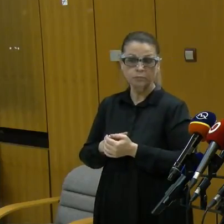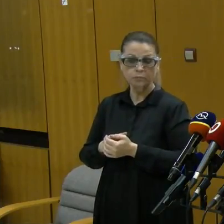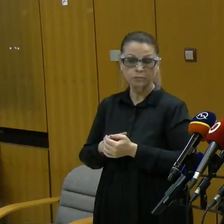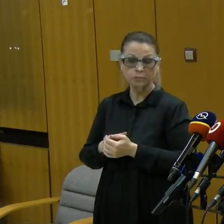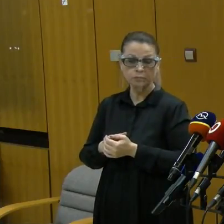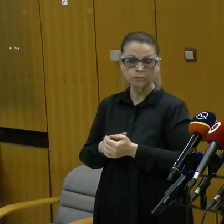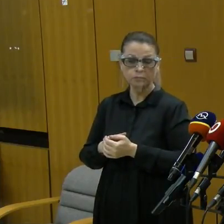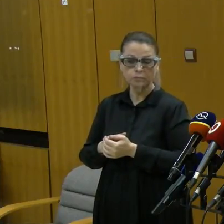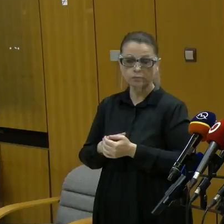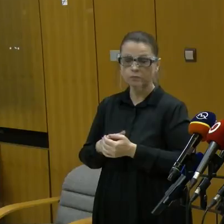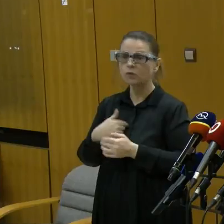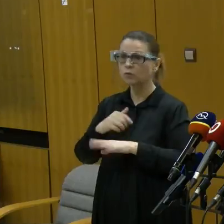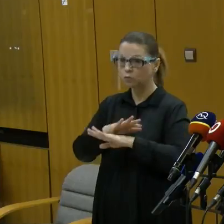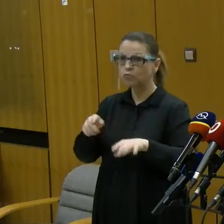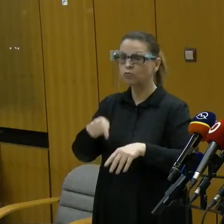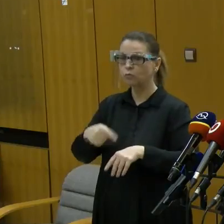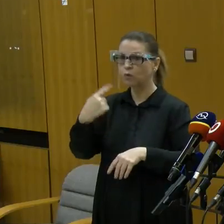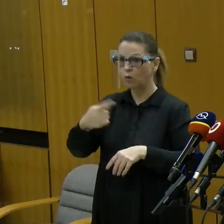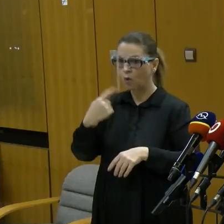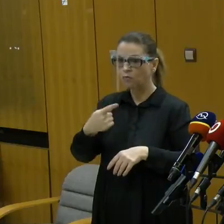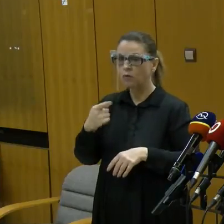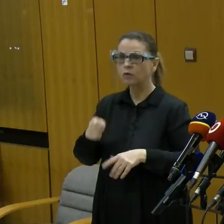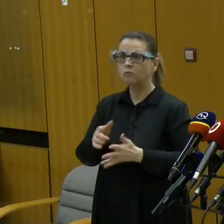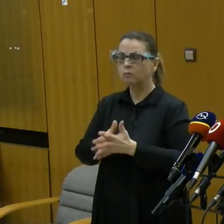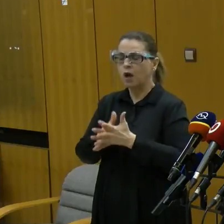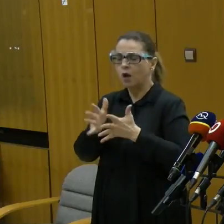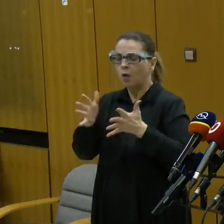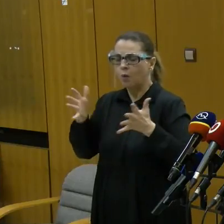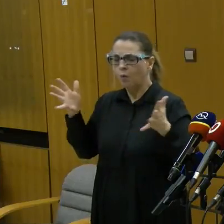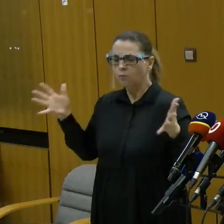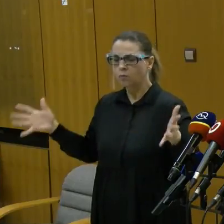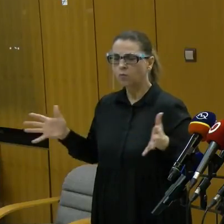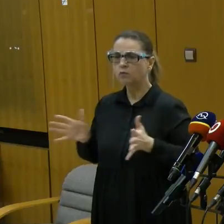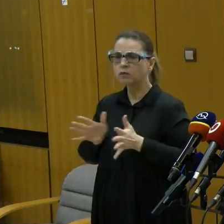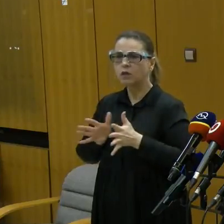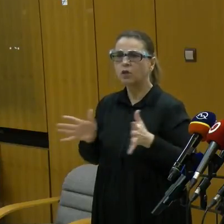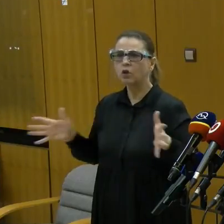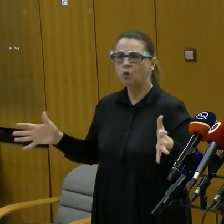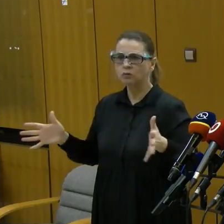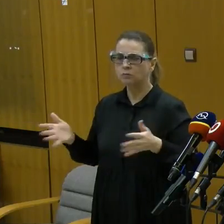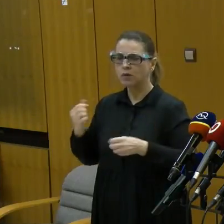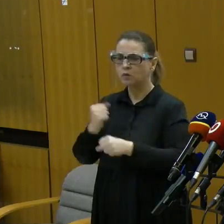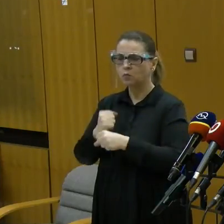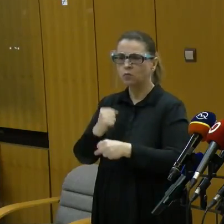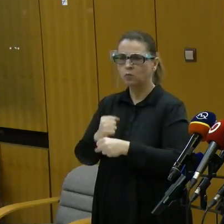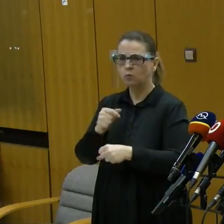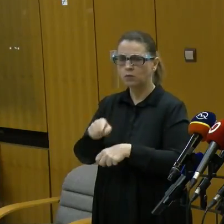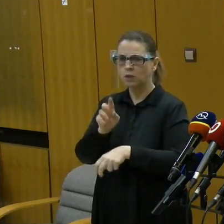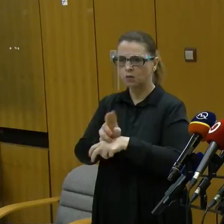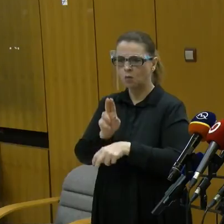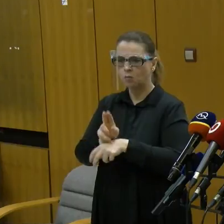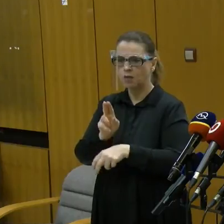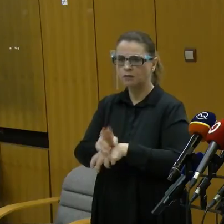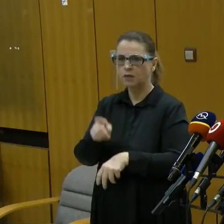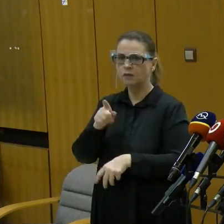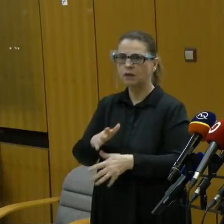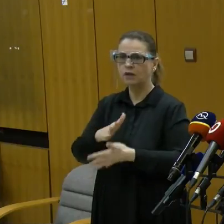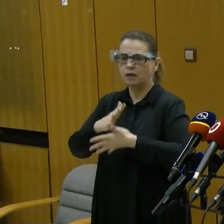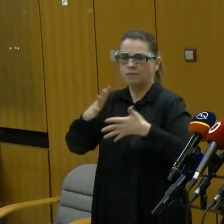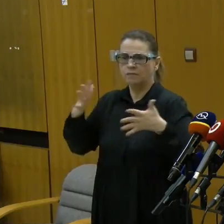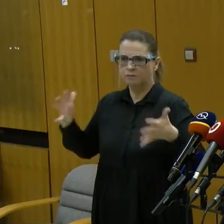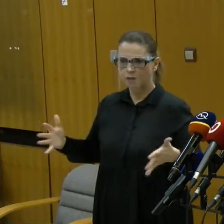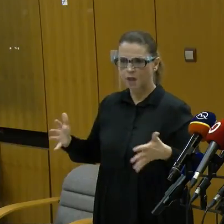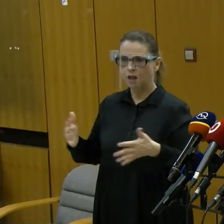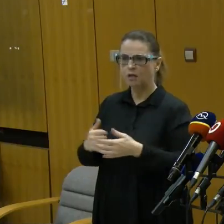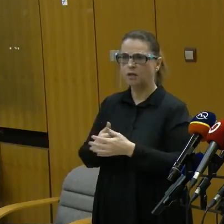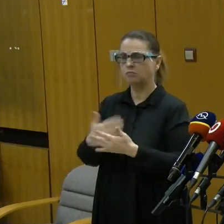Ako som povedal, ja už som to tu spomenul, to má obrovský rozmer urobiť takéto opatrenia takého rázneho charakteru,